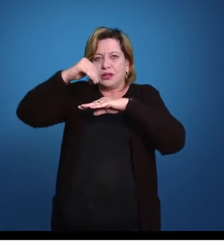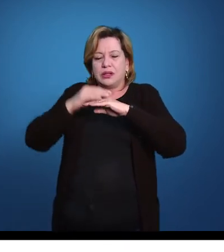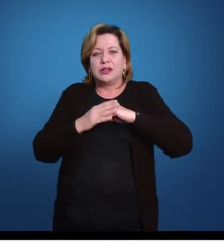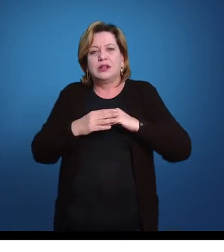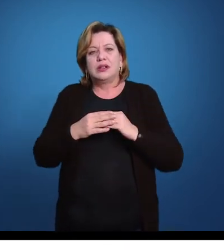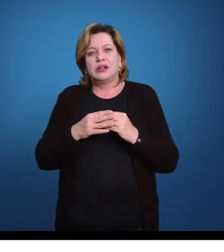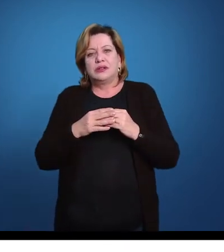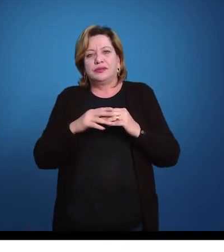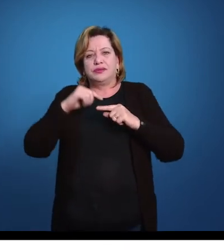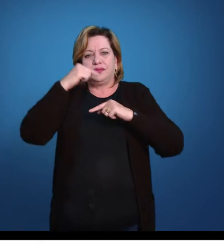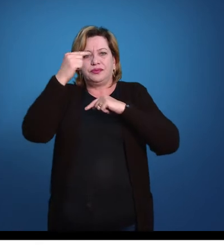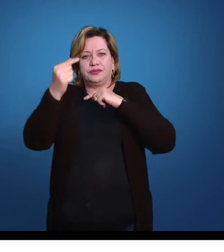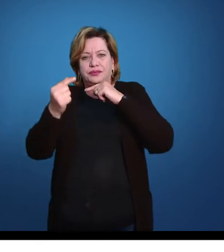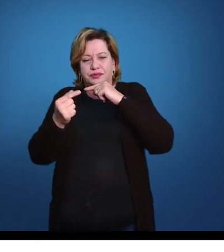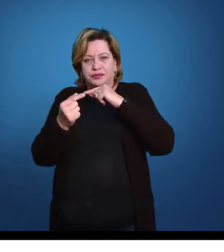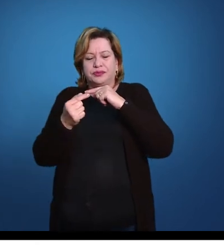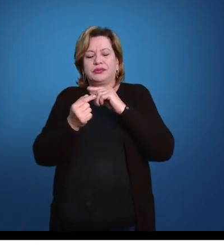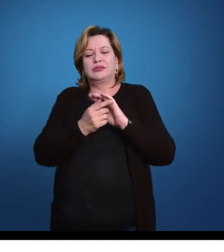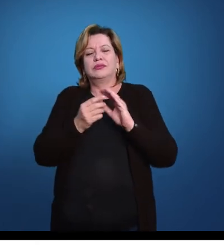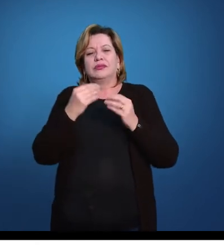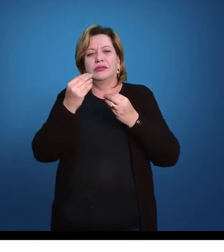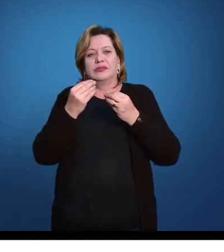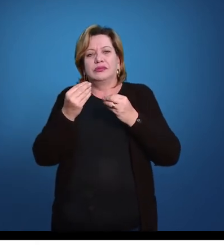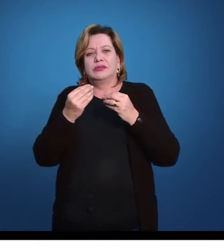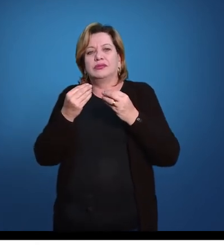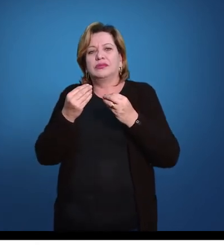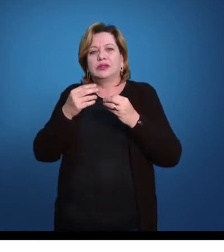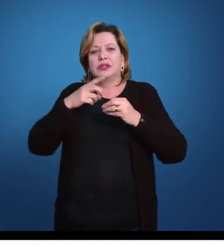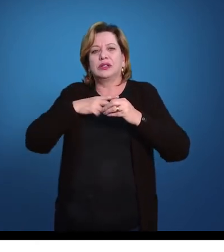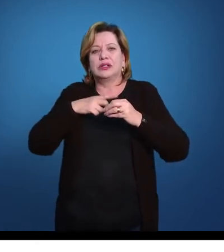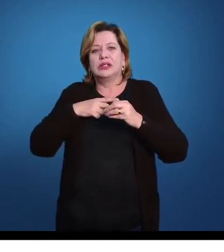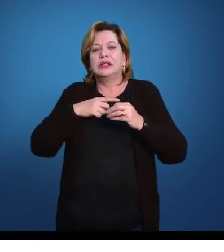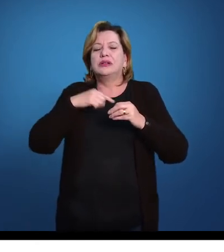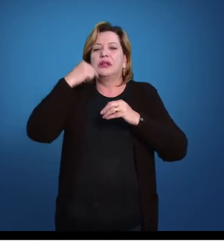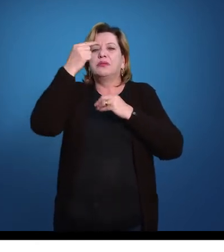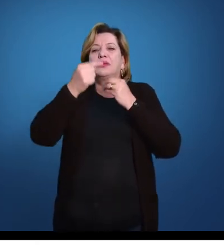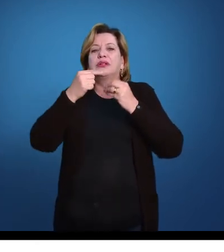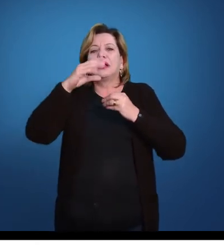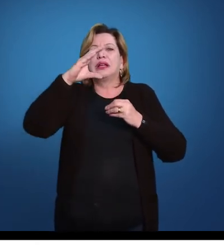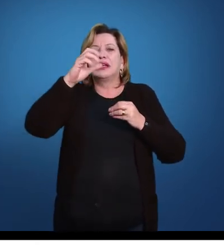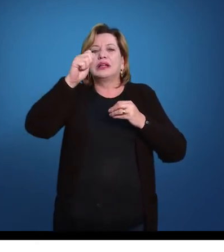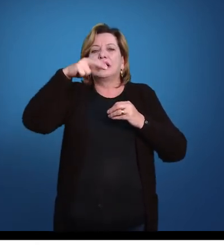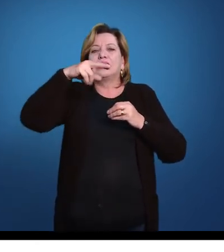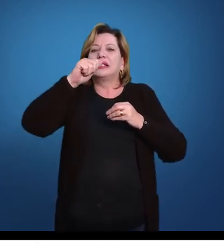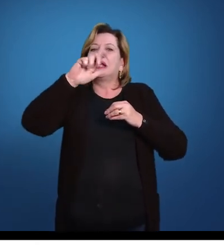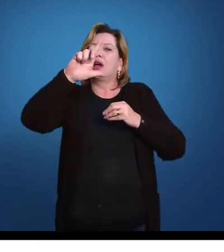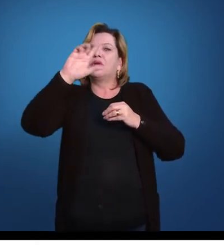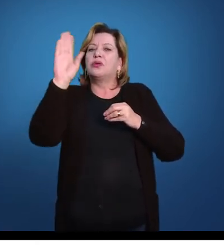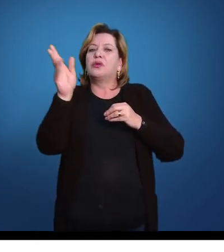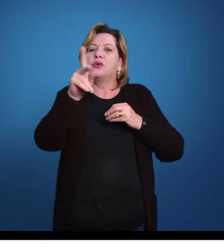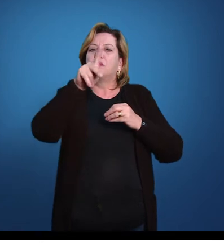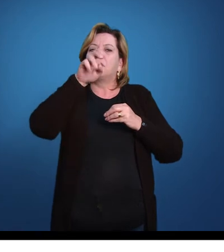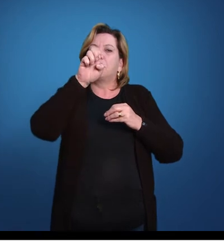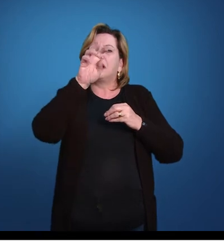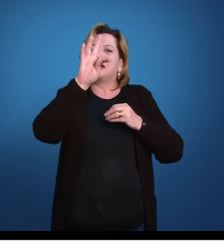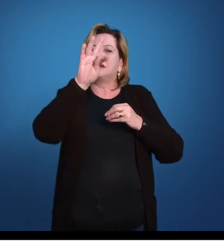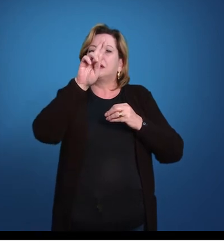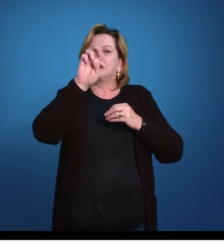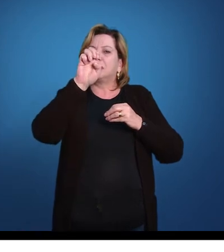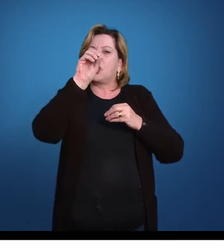Logo abaixo desse madre porito, nós temos o canal pétreo, que está aqui representado em azulzinho. Então, o canal pétreo, a